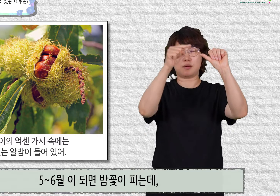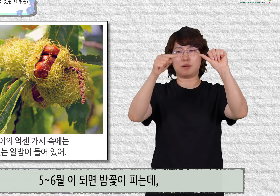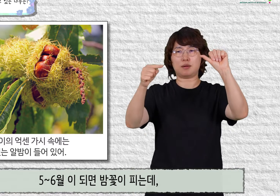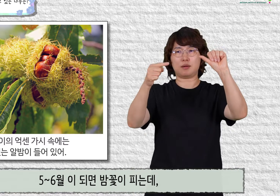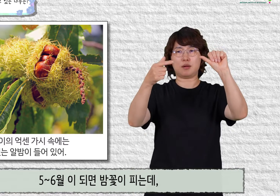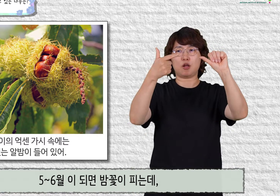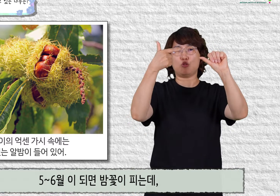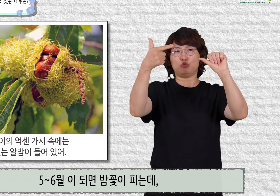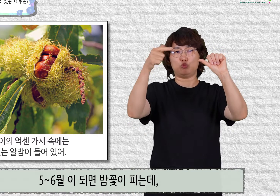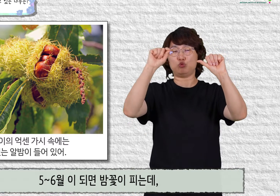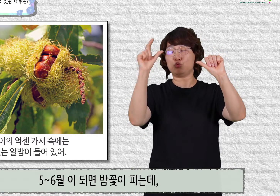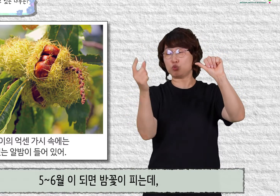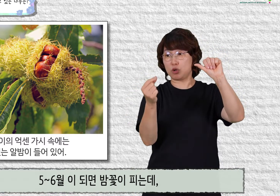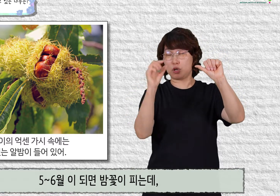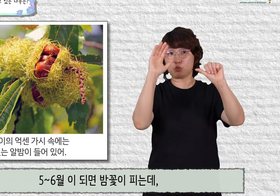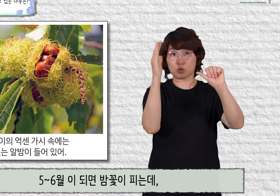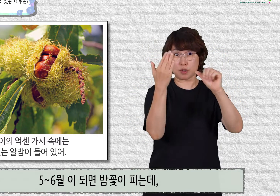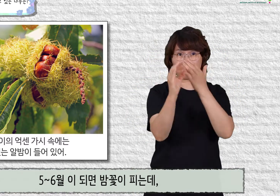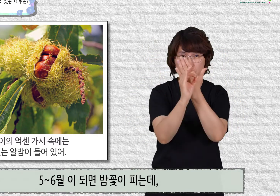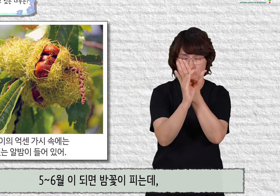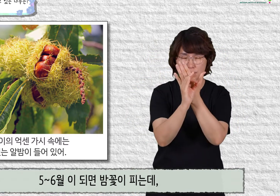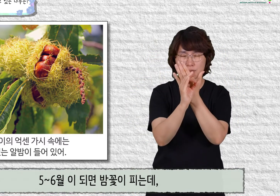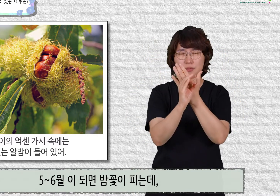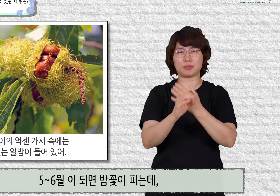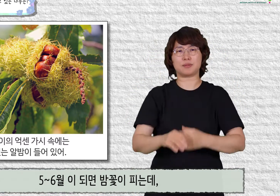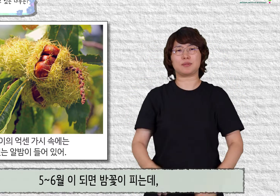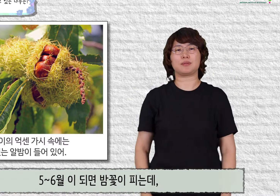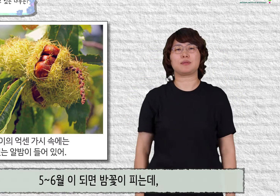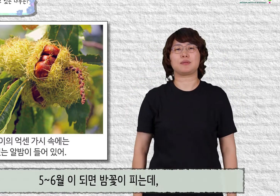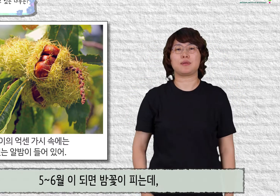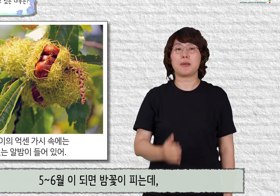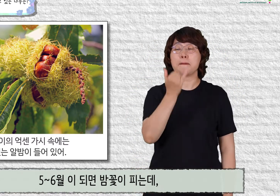5월에서 6월이 되면 밤꽃이 피는데,